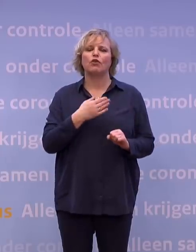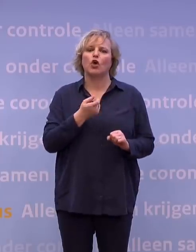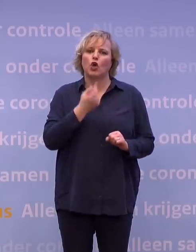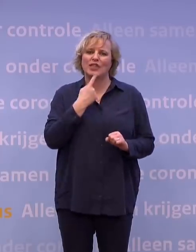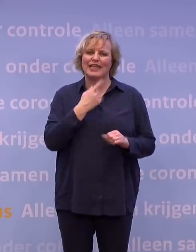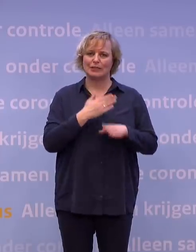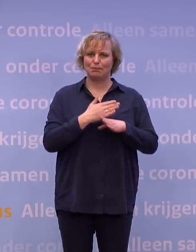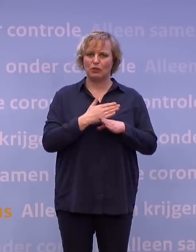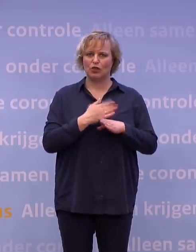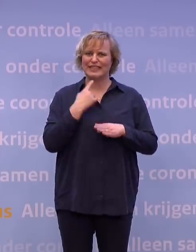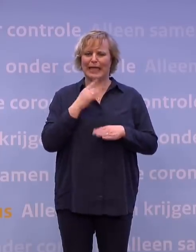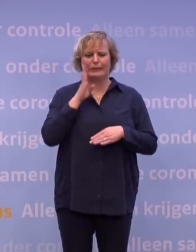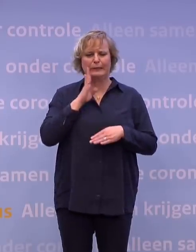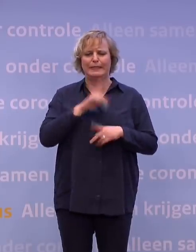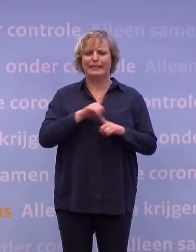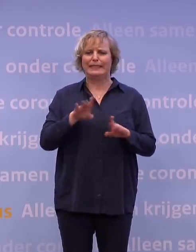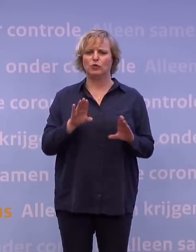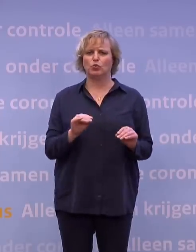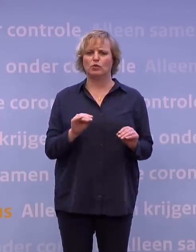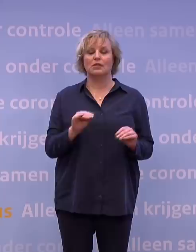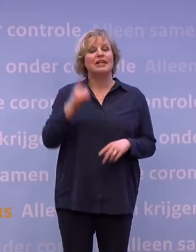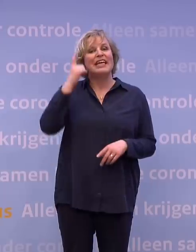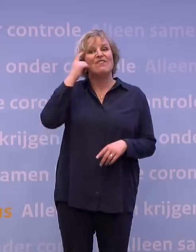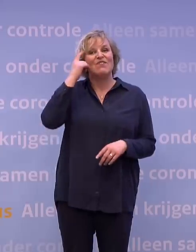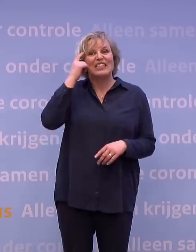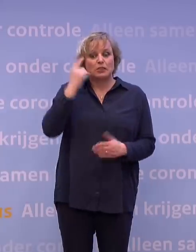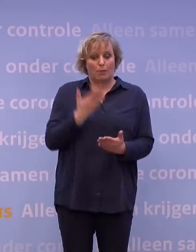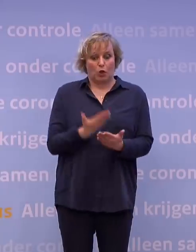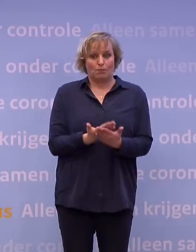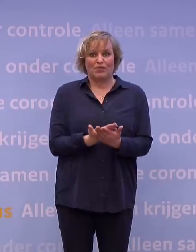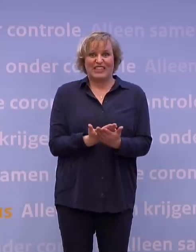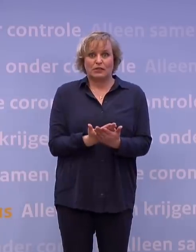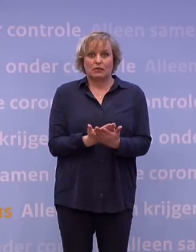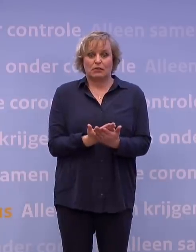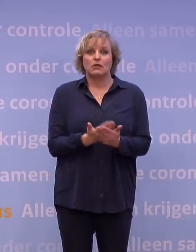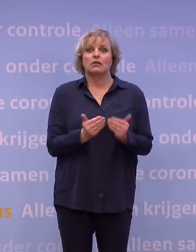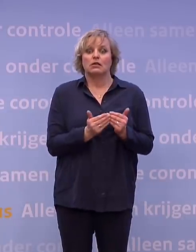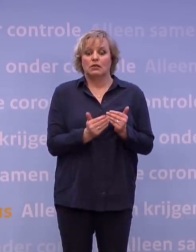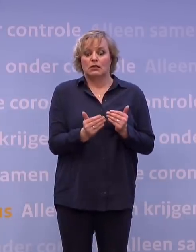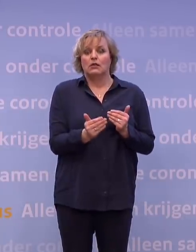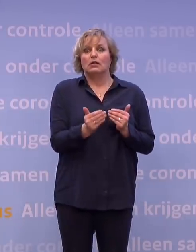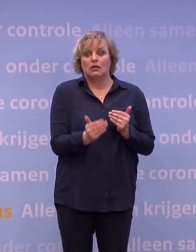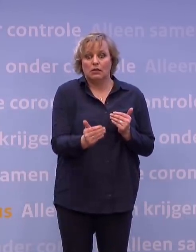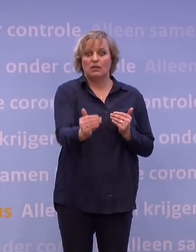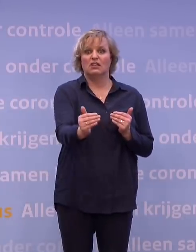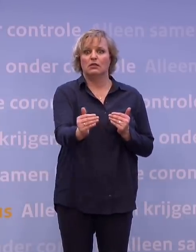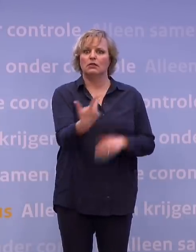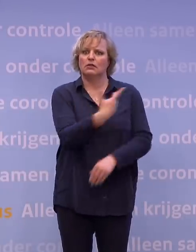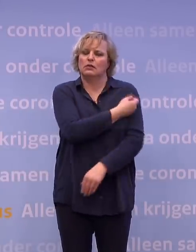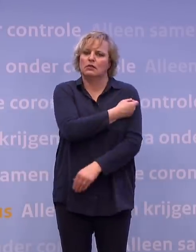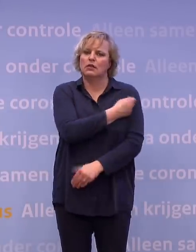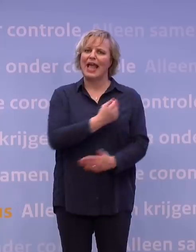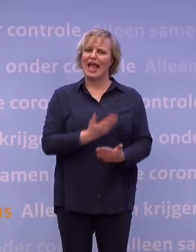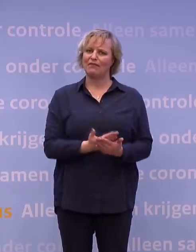Die heeft gezegd, doe dat eigenlijk niet. Dat is geen goed idee. Er is ook wetenschappelijk niet aangetoond dat de effectiviteit in de zesde week, dat het